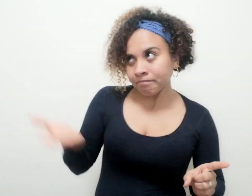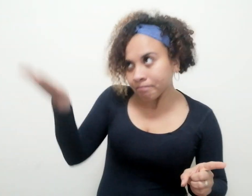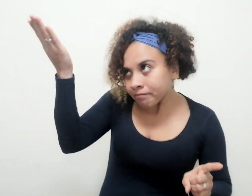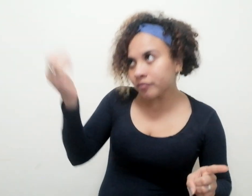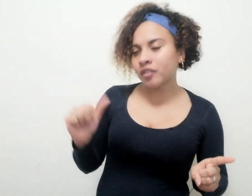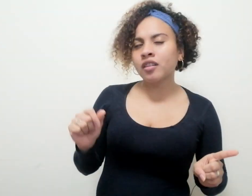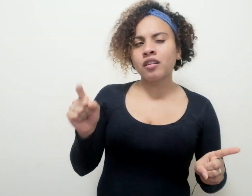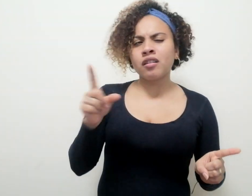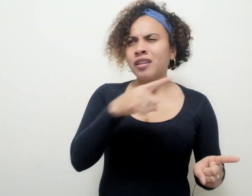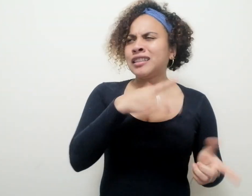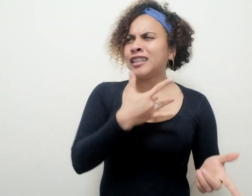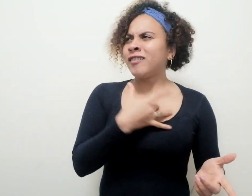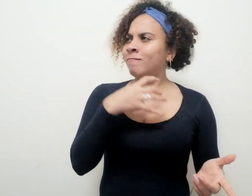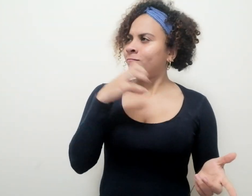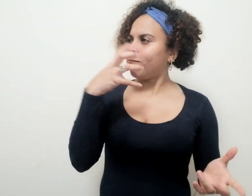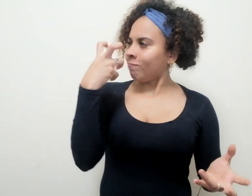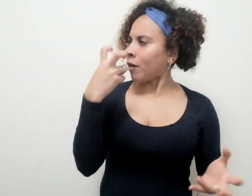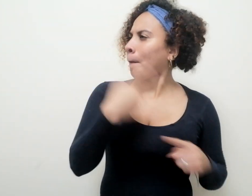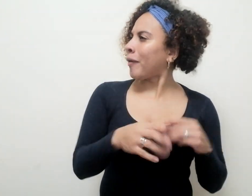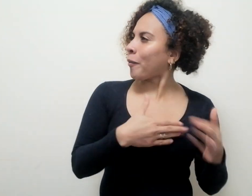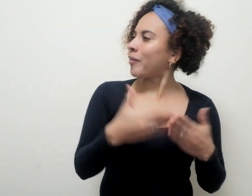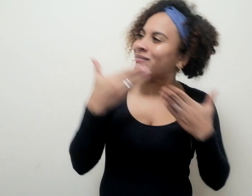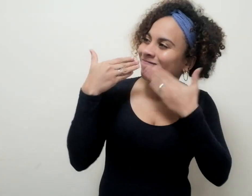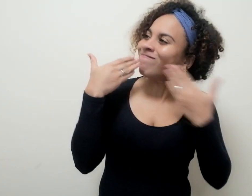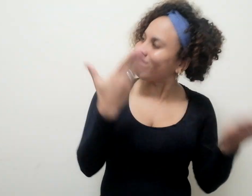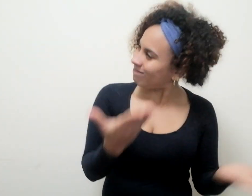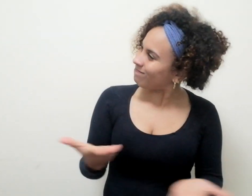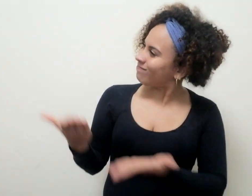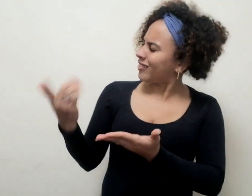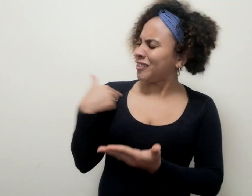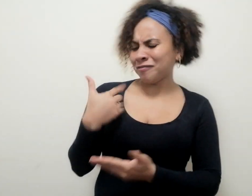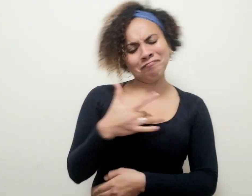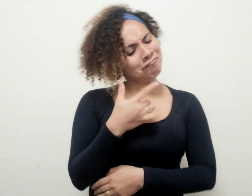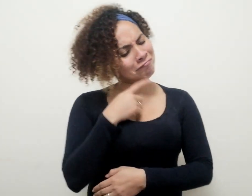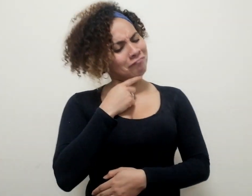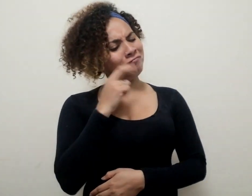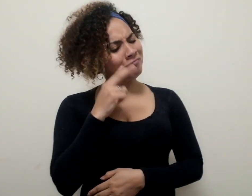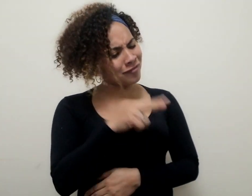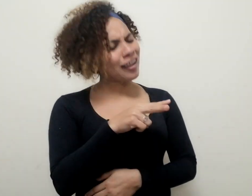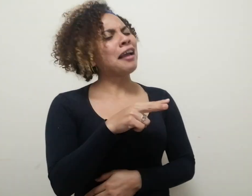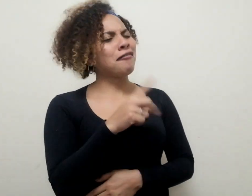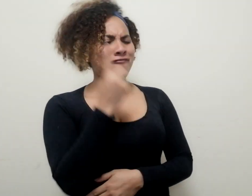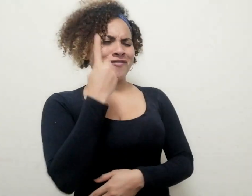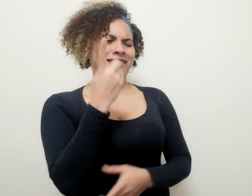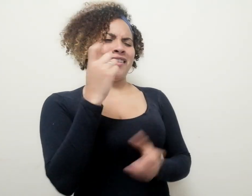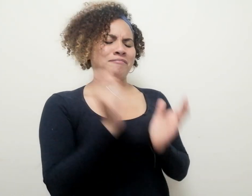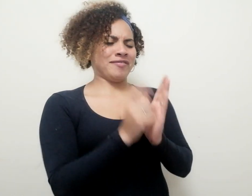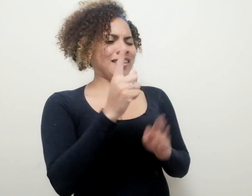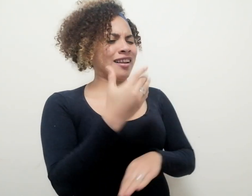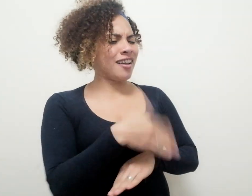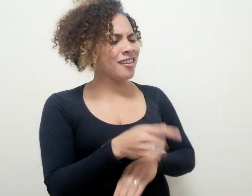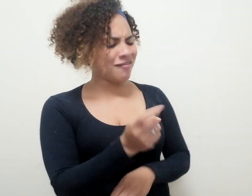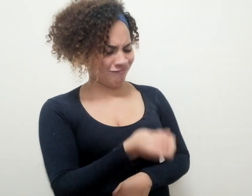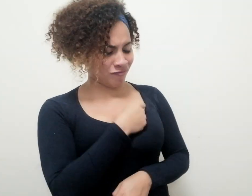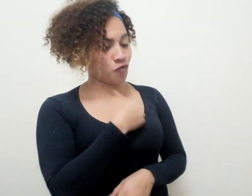indignado, pero con una amabilidad tan imperturbable que, una vez en la calle, solo puede generar admiración.